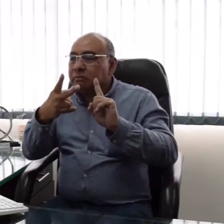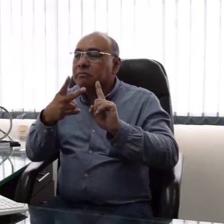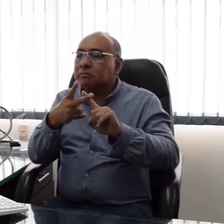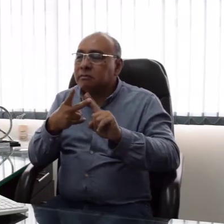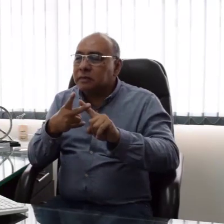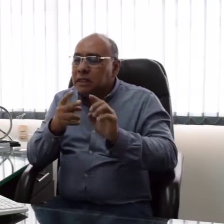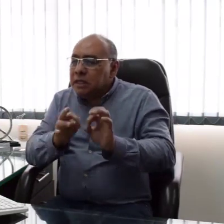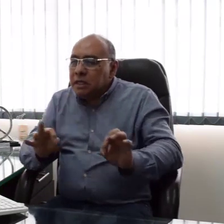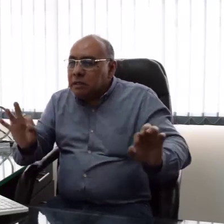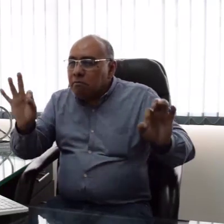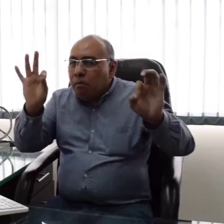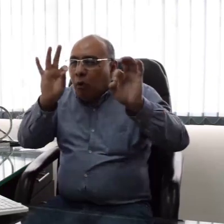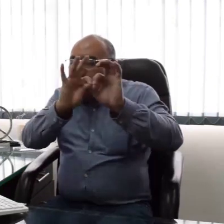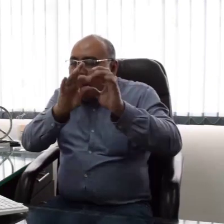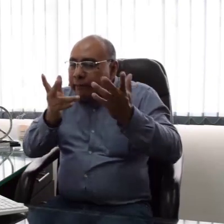Segundo, muy importante.